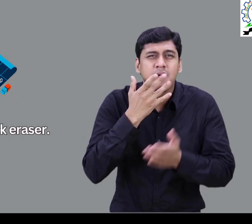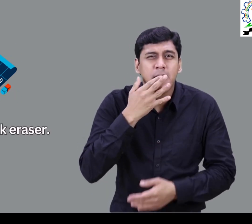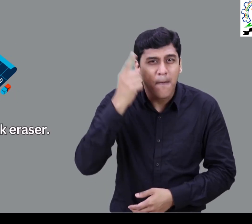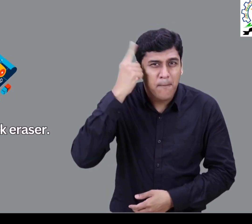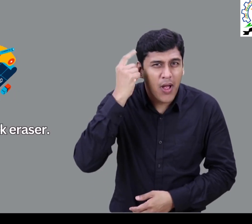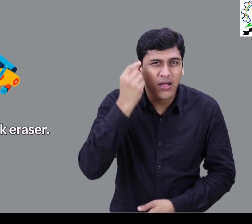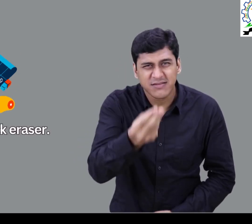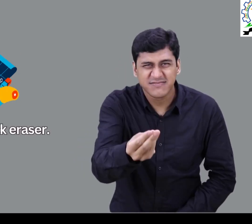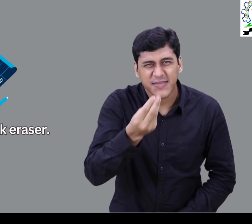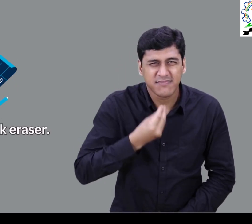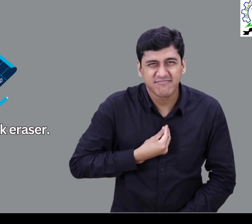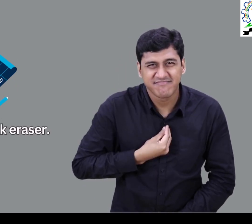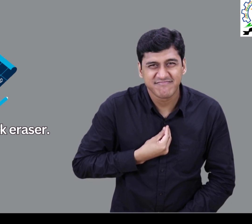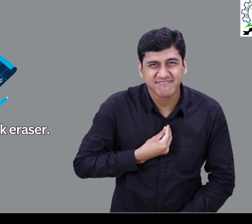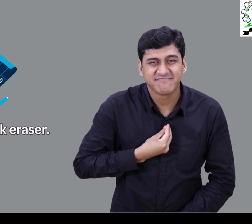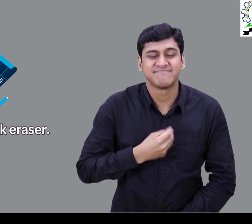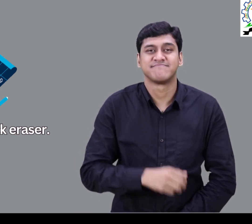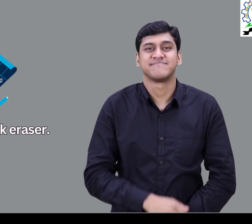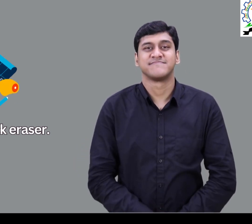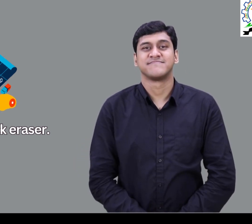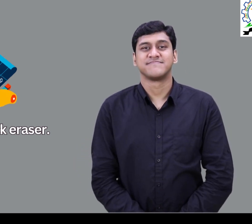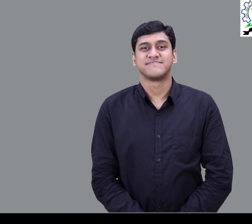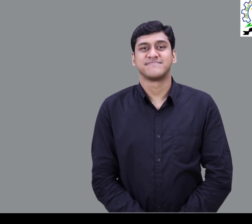ऐसे ही क्या तुम मुझे अपने काले रग की रबड दे दोगे